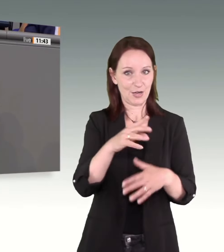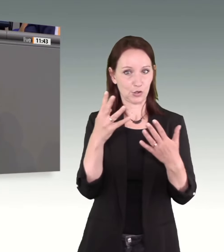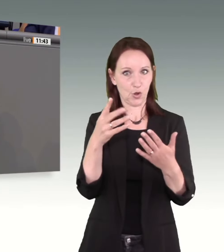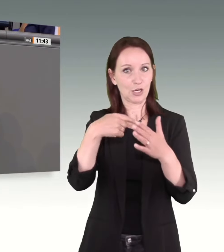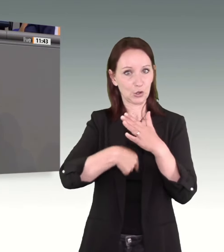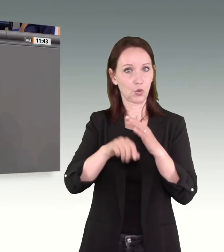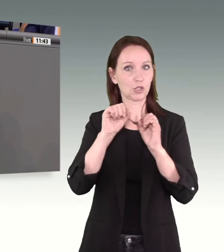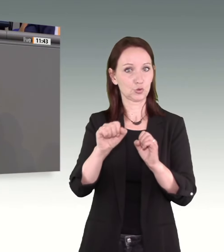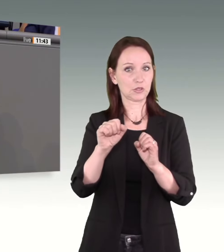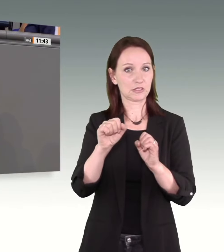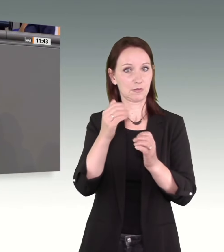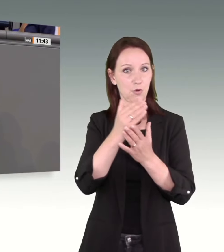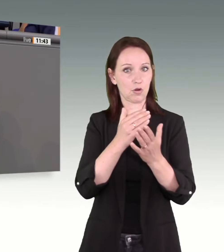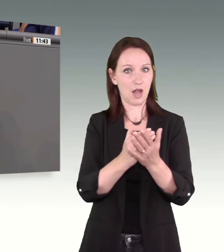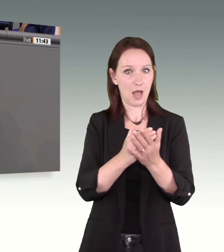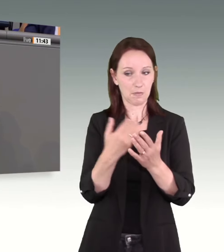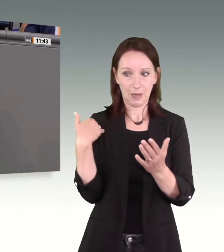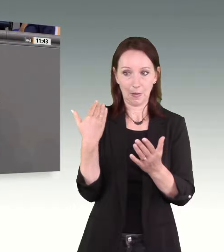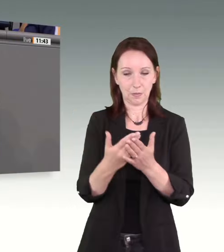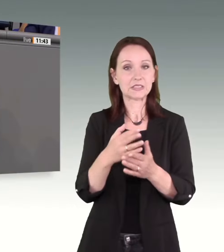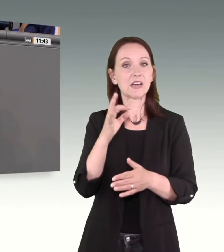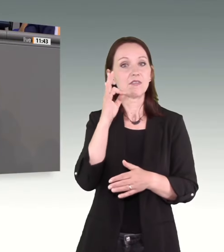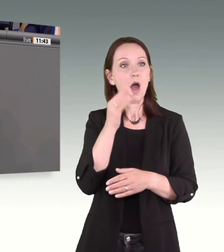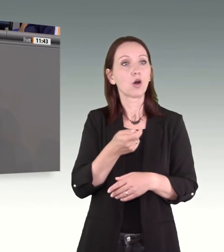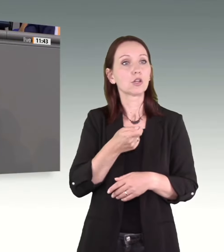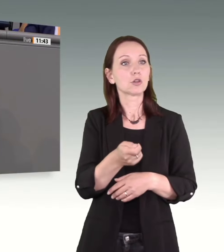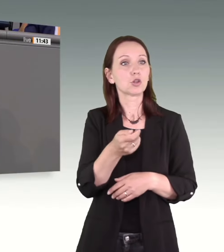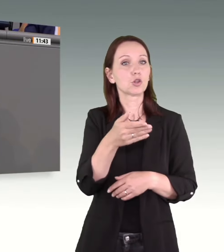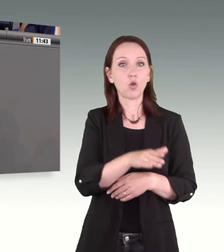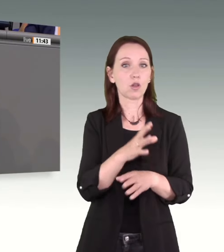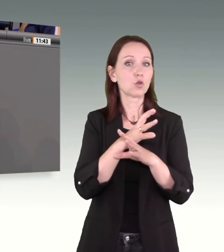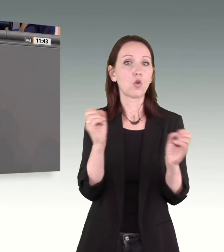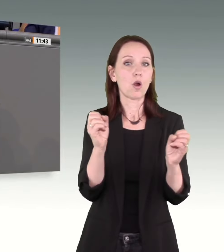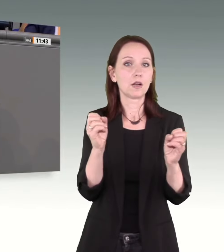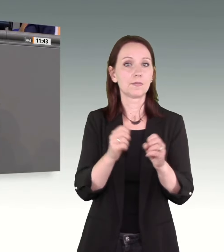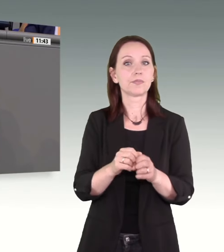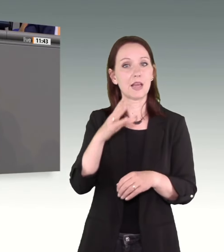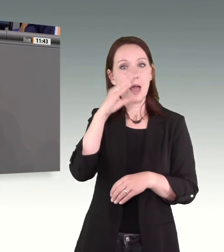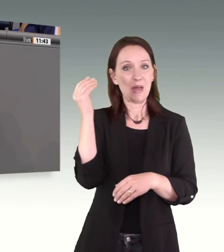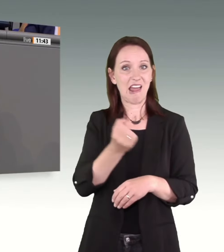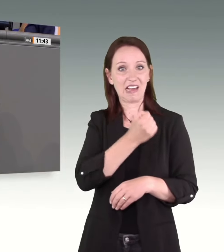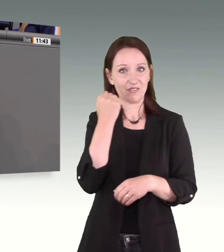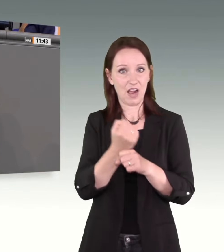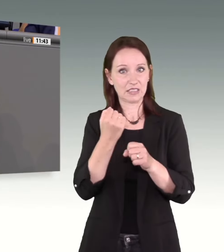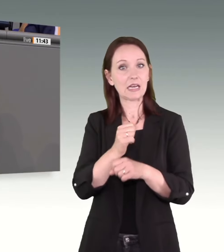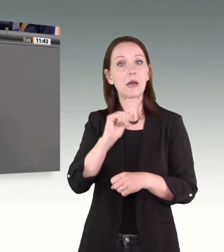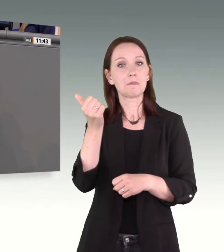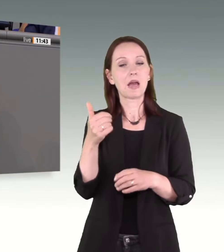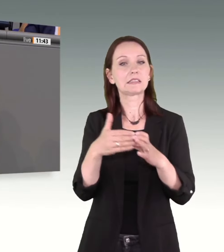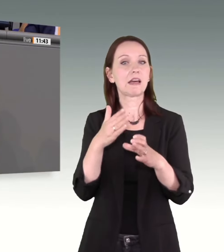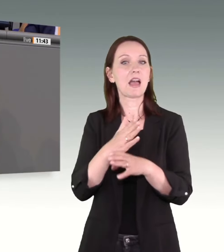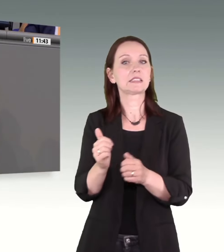Rahmen des Schutzprogramms keine einzige Frau mehr getötet worden. Gewalttätige Männer halten meist Abstand zu ihren ehemaligen